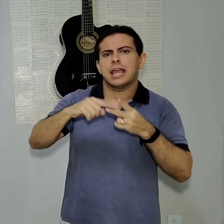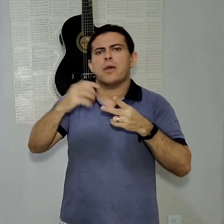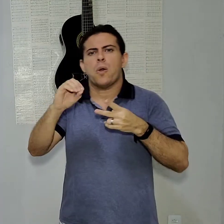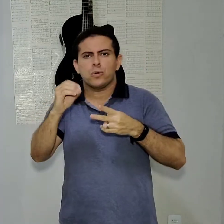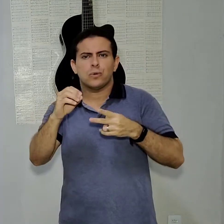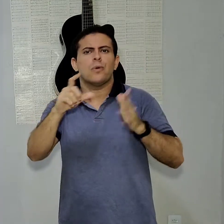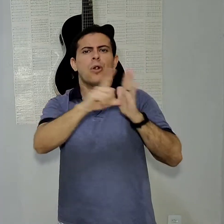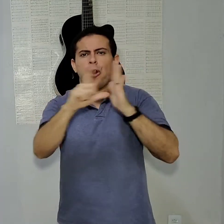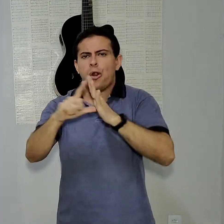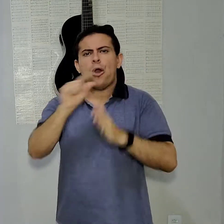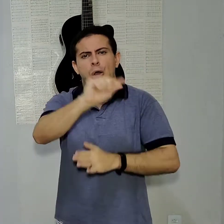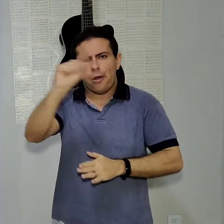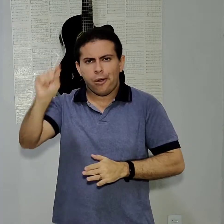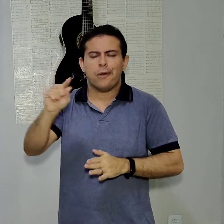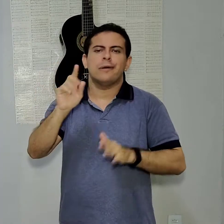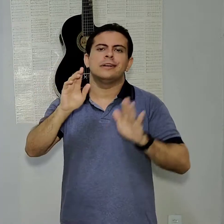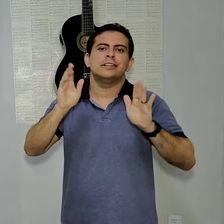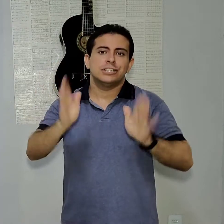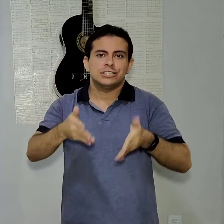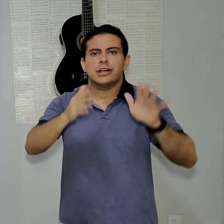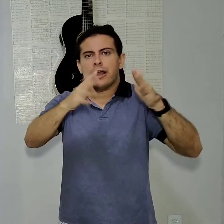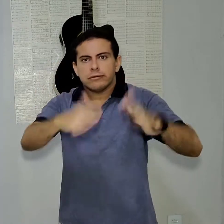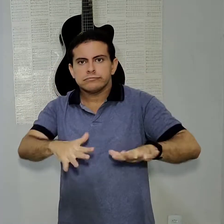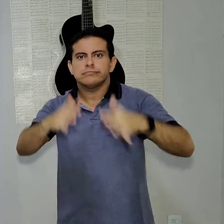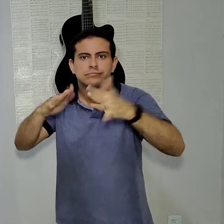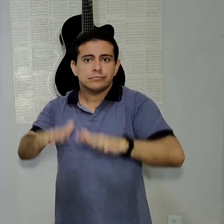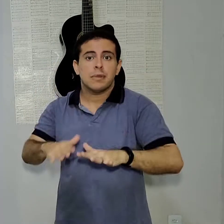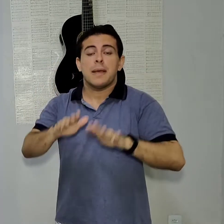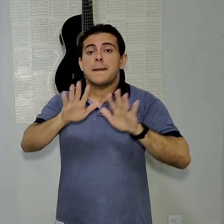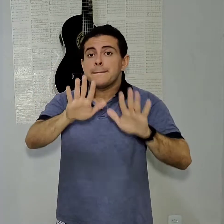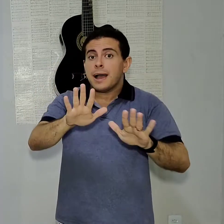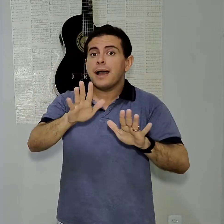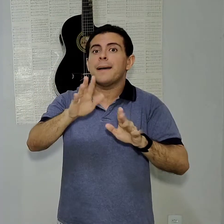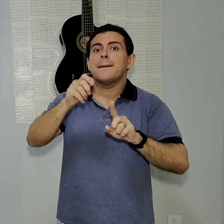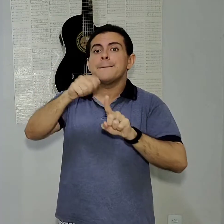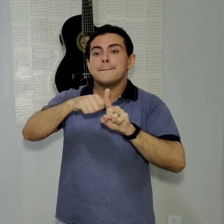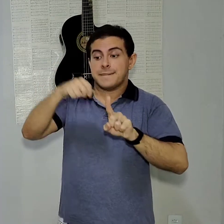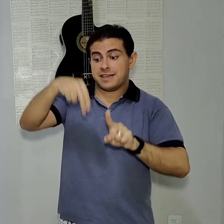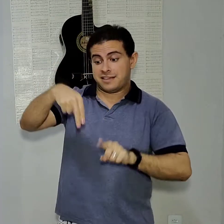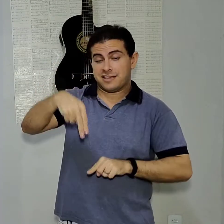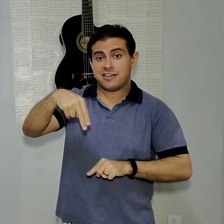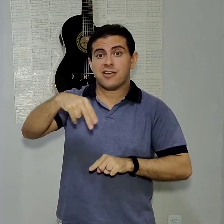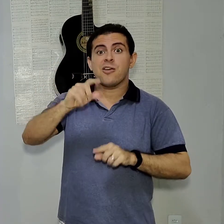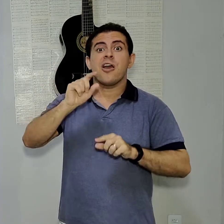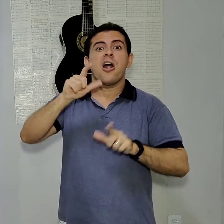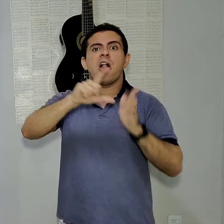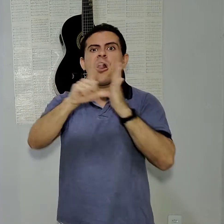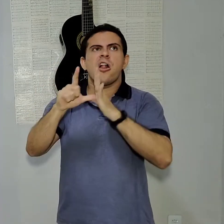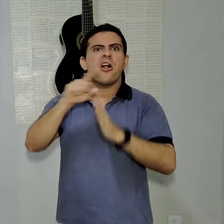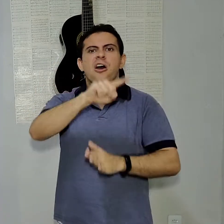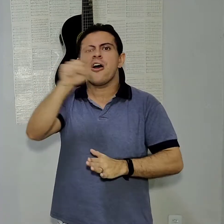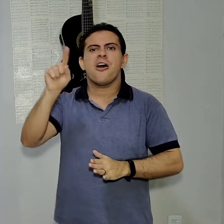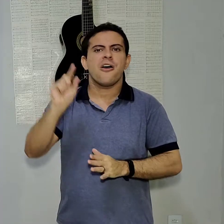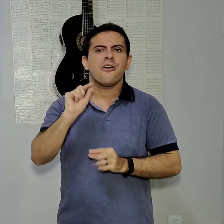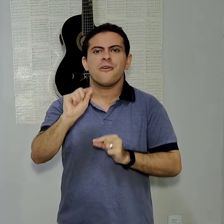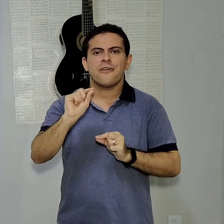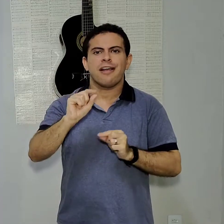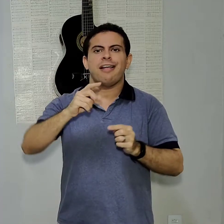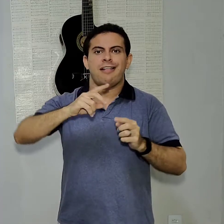promoções de algumas lojas. Mas, o que as lojas fazem? No mês de novembro, eles aumentam o preço para no dia 27,